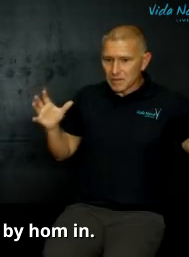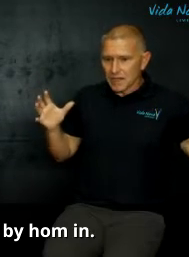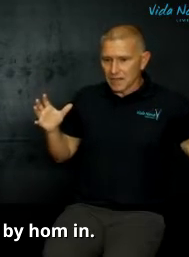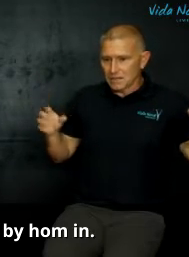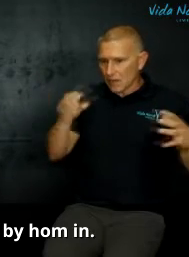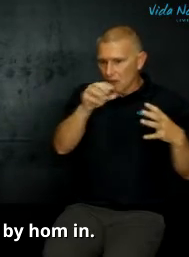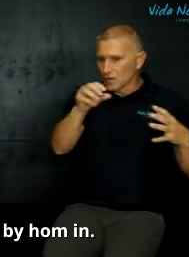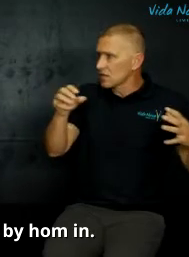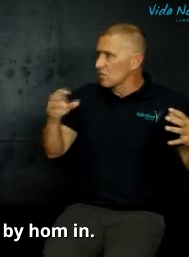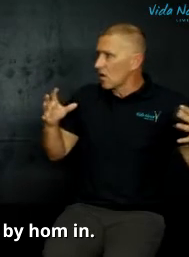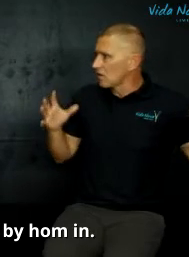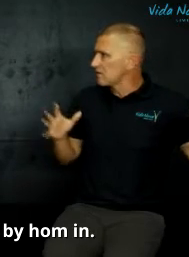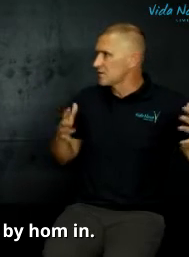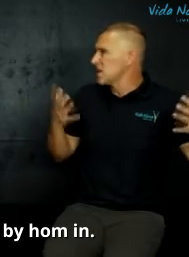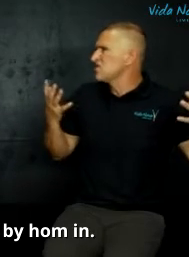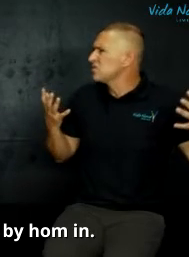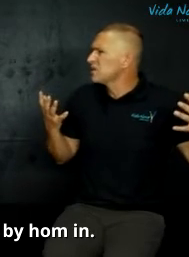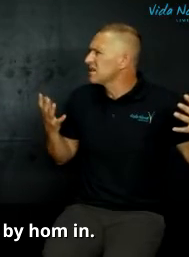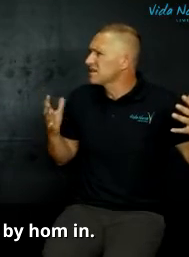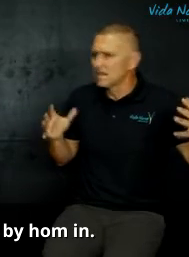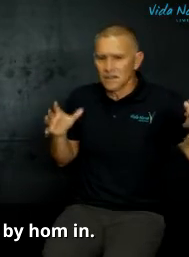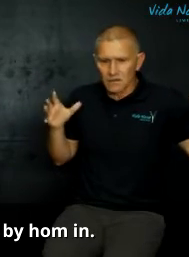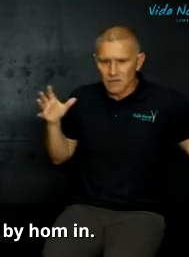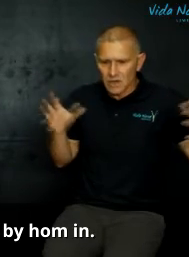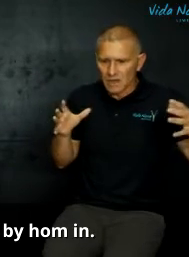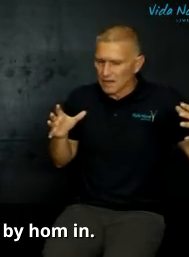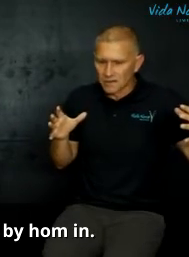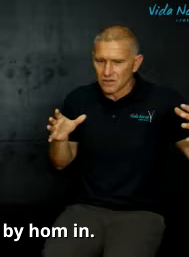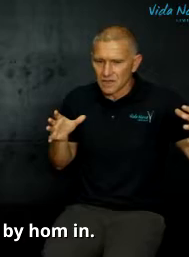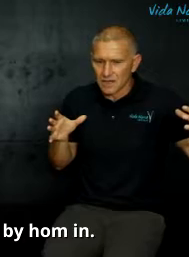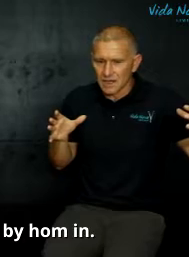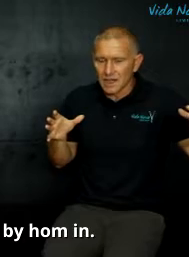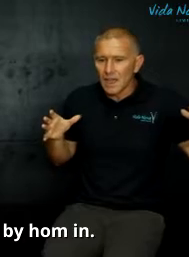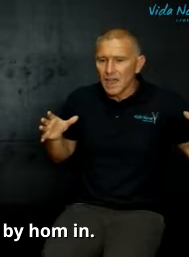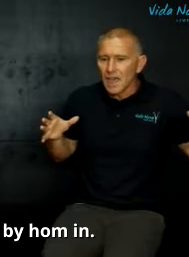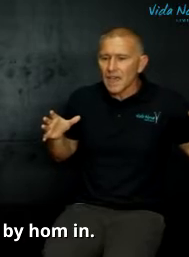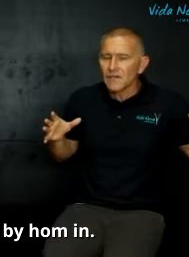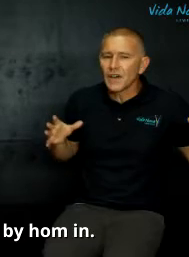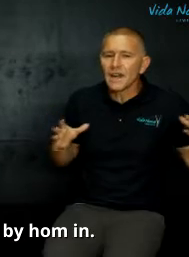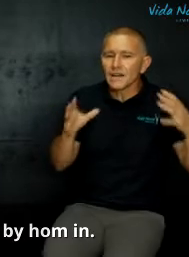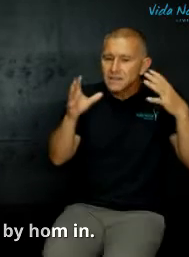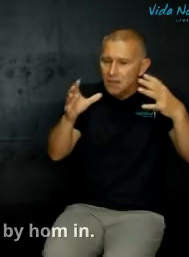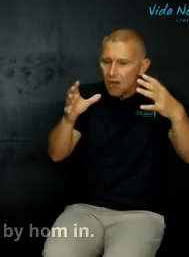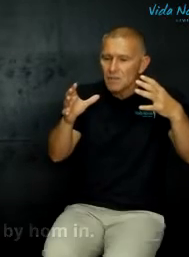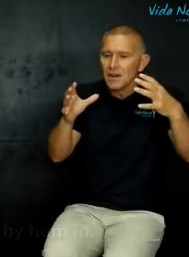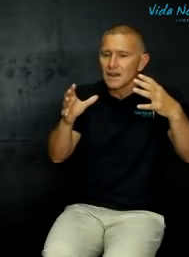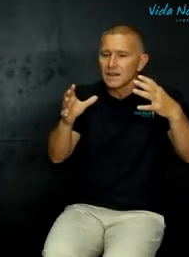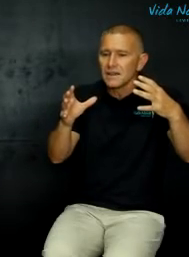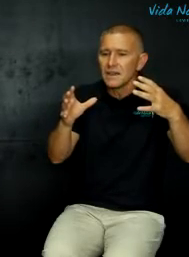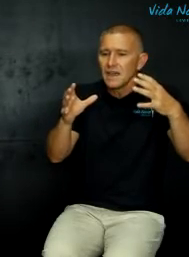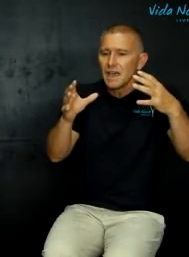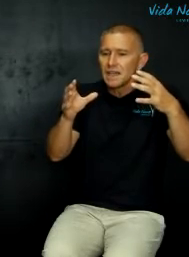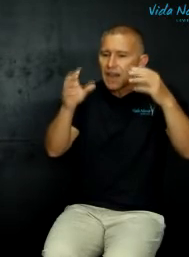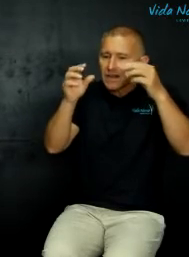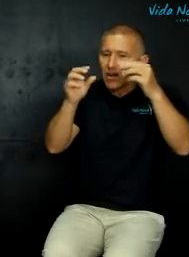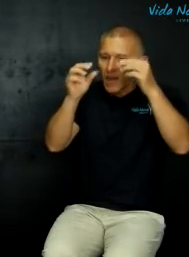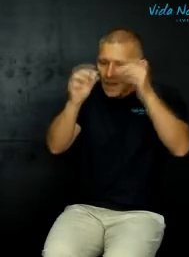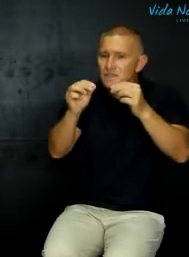spanspelers behalve die 12 26 denk ek gewoonlik ek is nou die sekere en wat dan saam gaan en dan is daar een